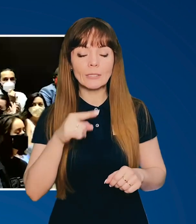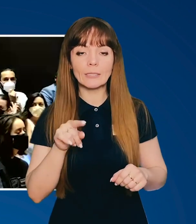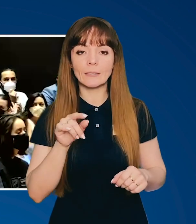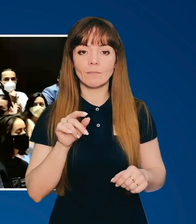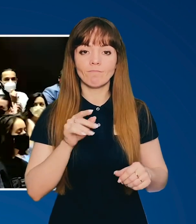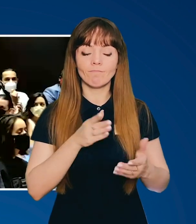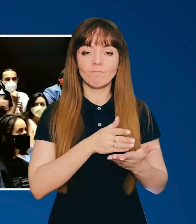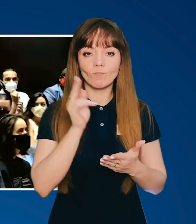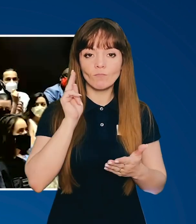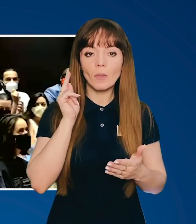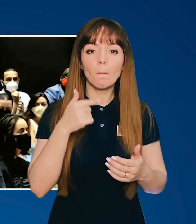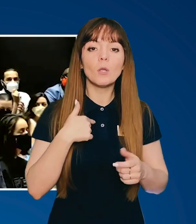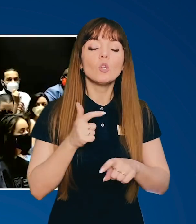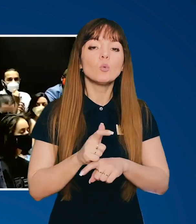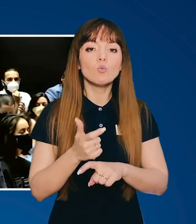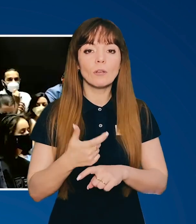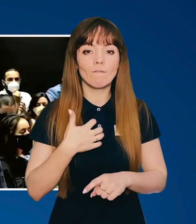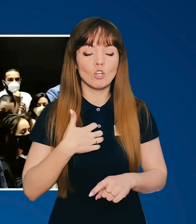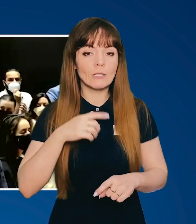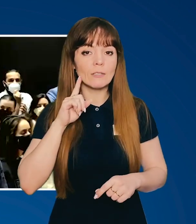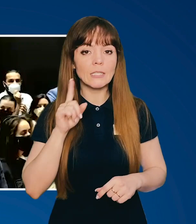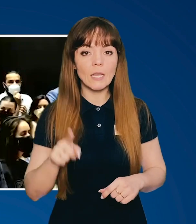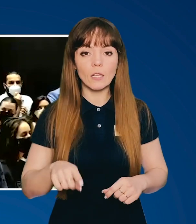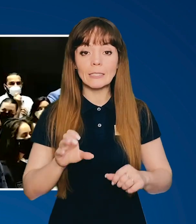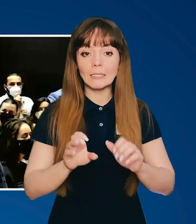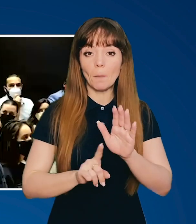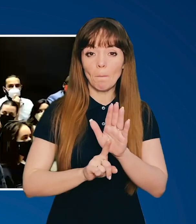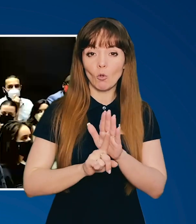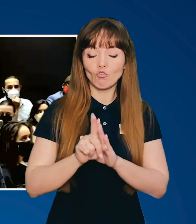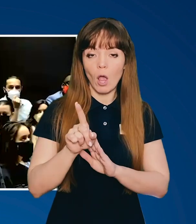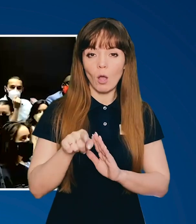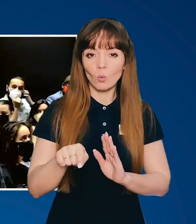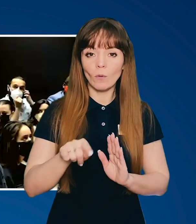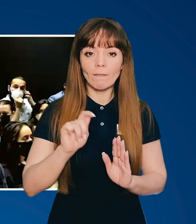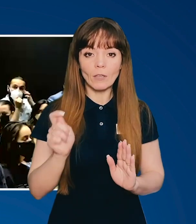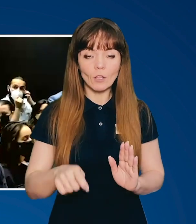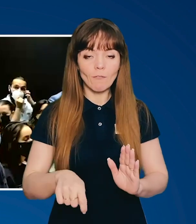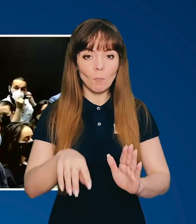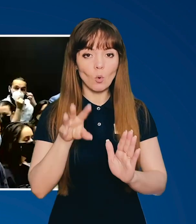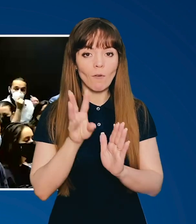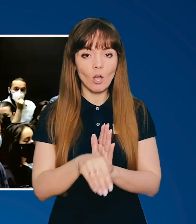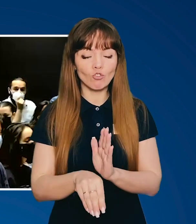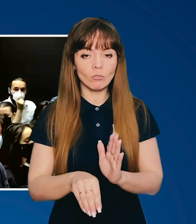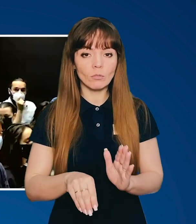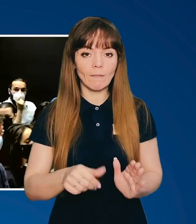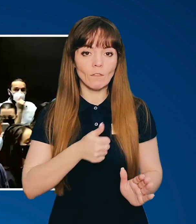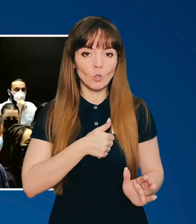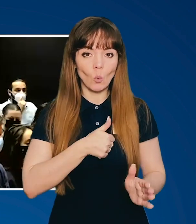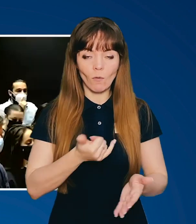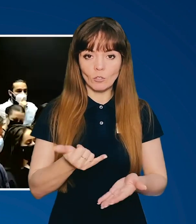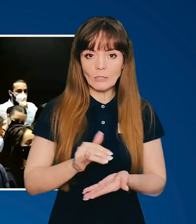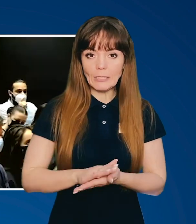російських студій. Мені дуже можливо знати, з початку війни впроваджений військовий стан.